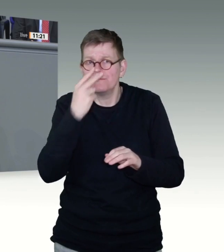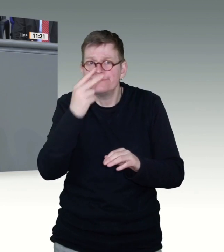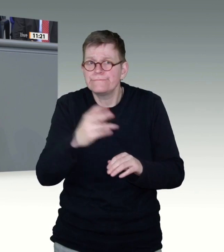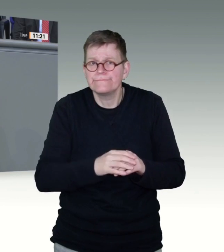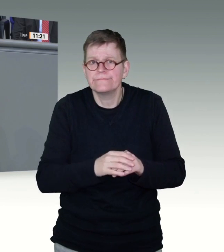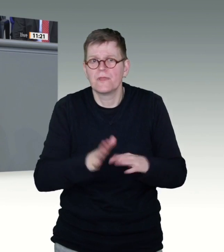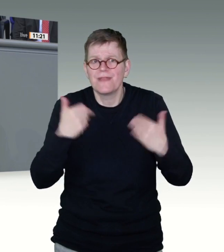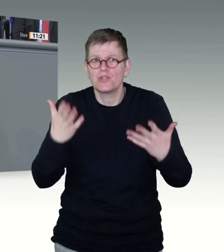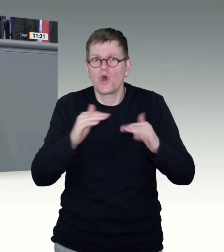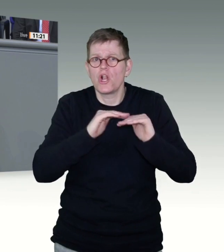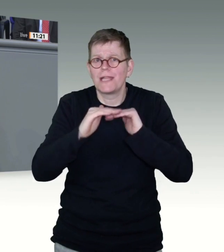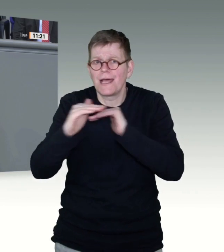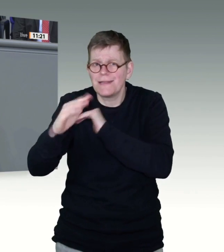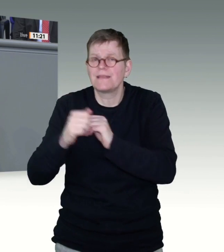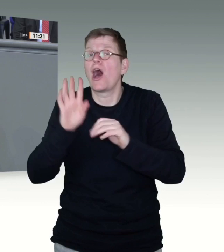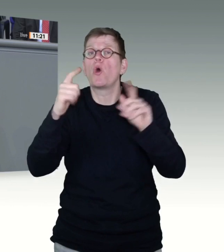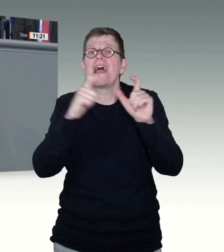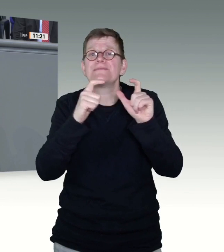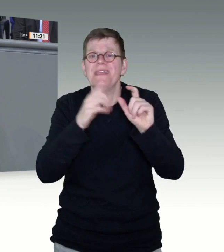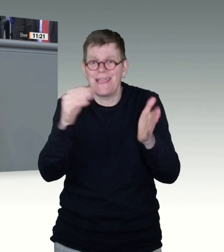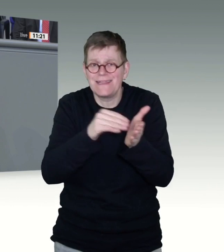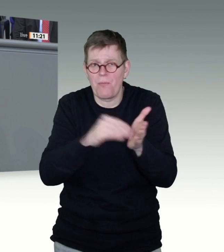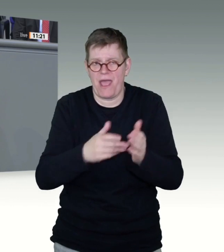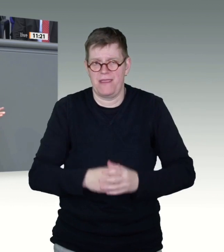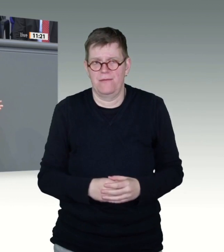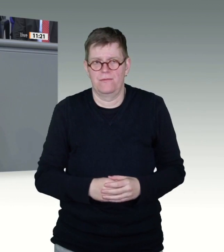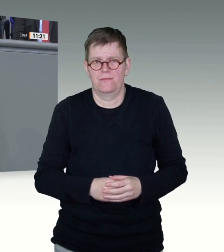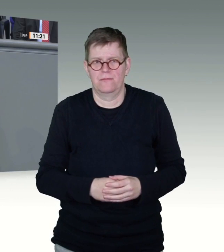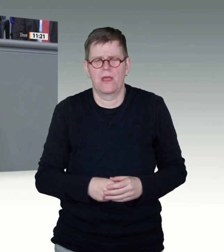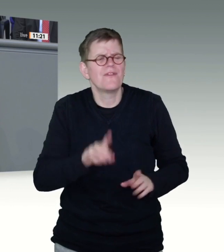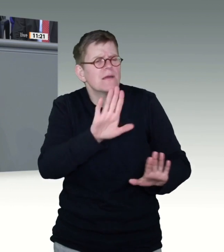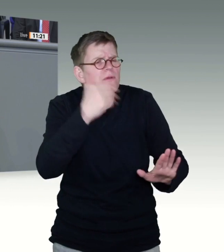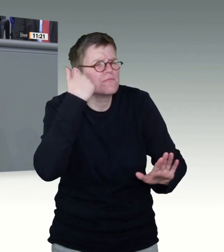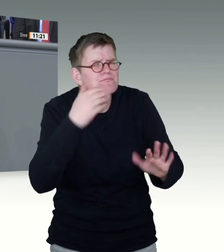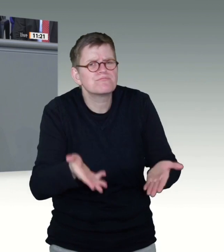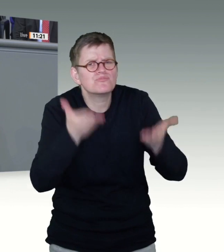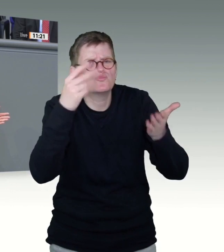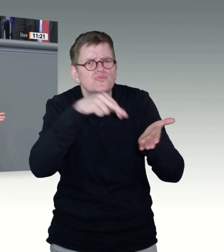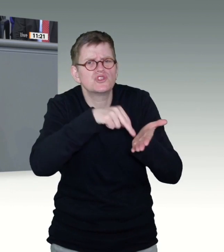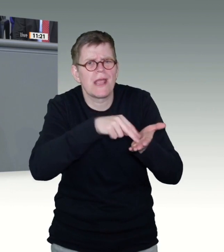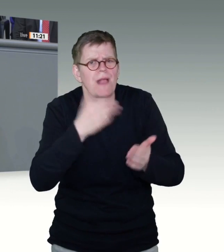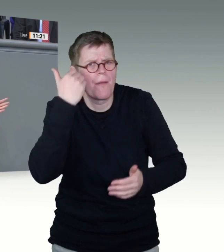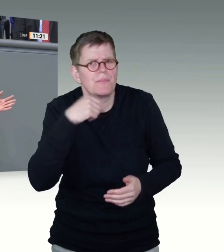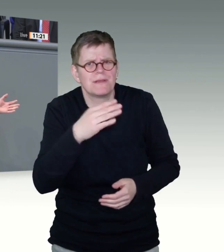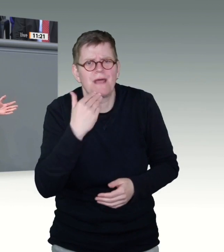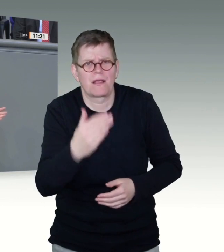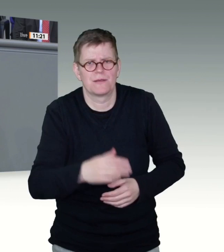Denn es gibt auch viele Modellmöglichkeiten. Ein Modell ist übrigens auch die Digitalisierung. Sie haben das als bürokratisches Monster